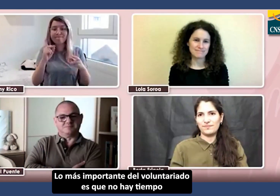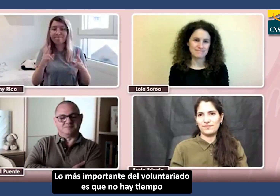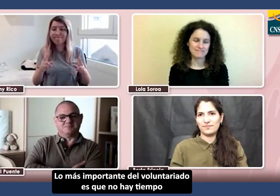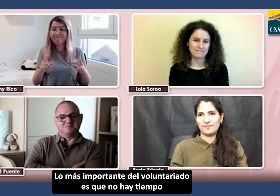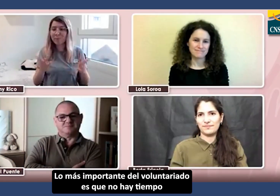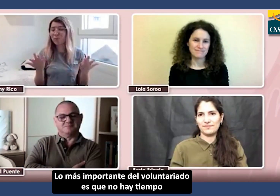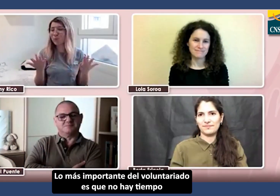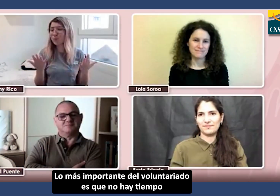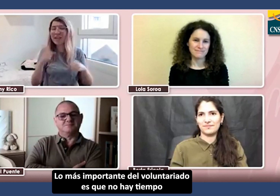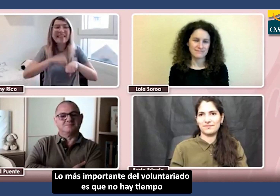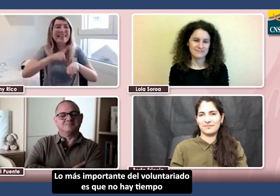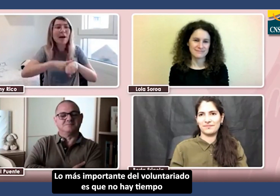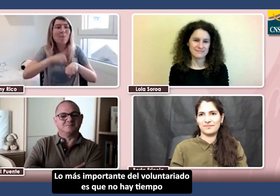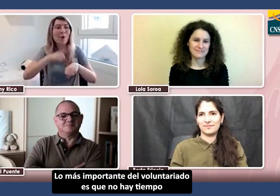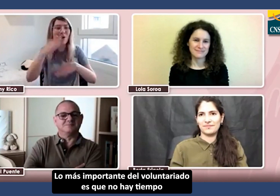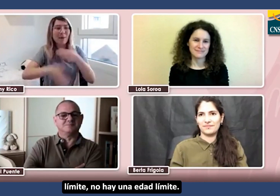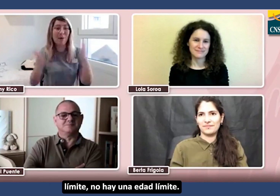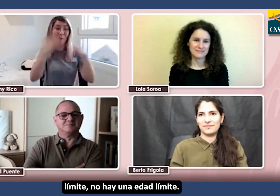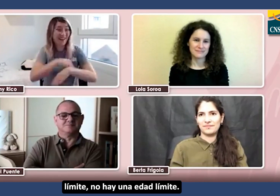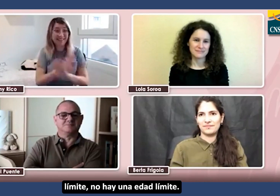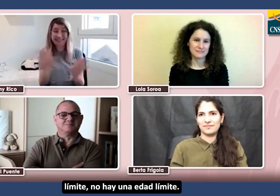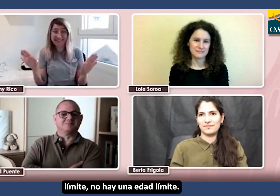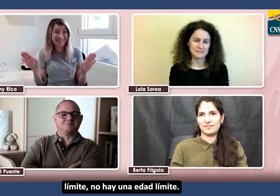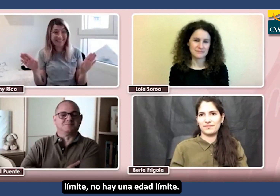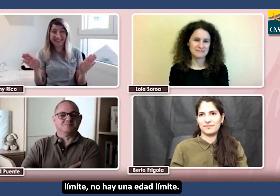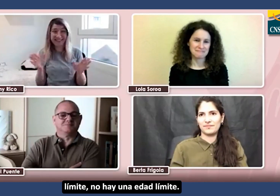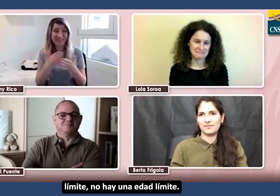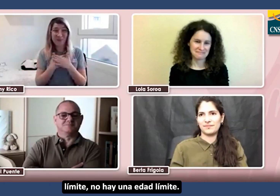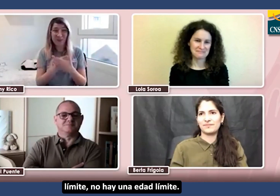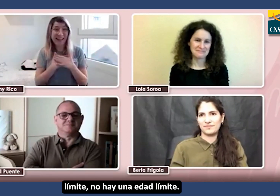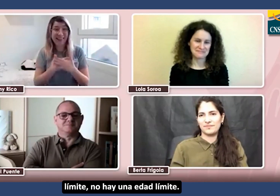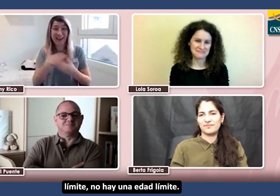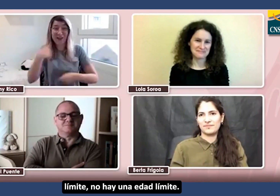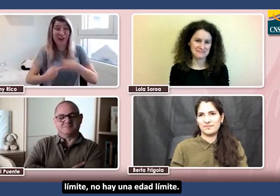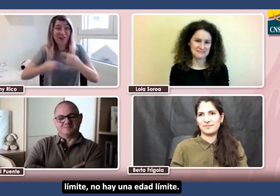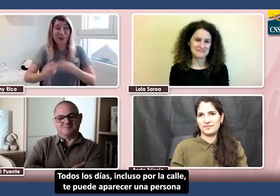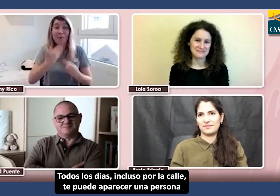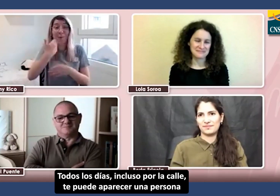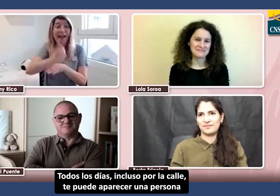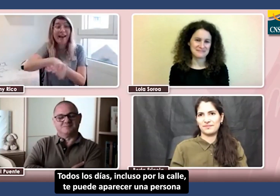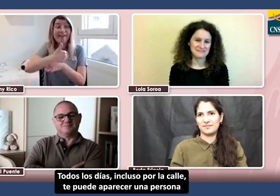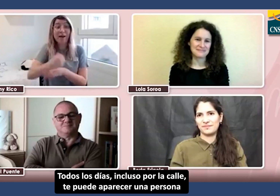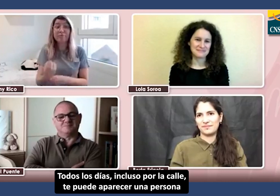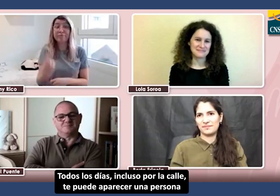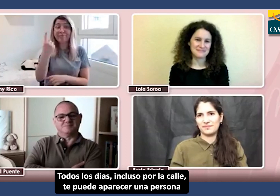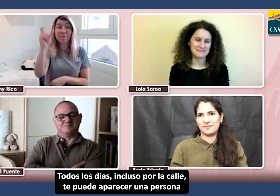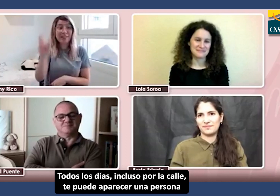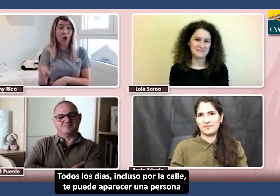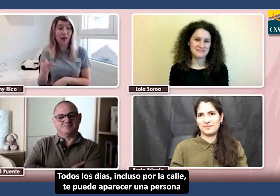es que no hay tiempo límite, no hay una edad límite. Todos los días, incluso por la calle, te puede aparecer una persona que